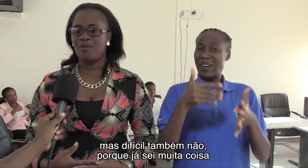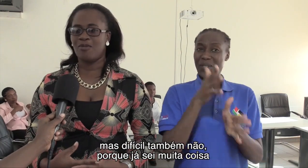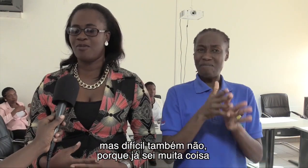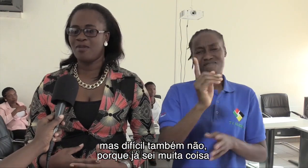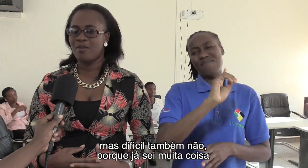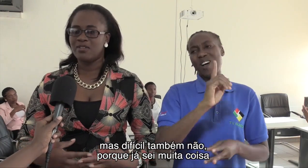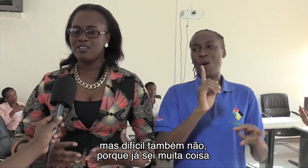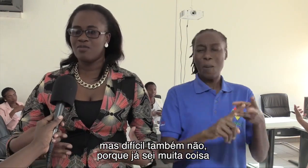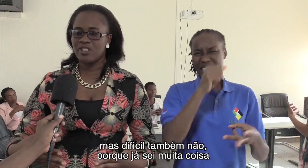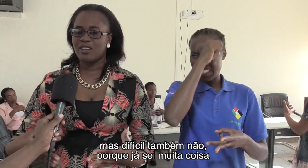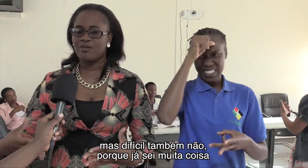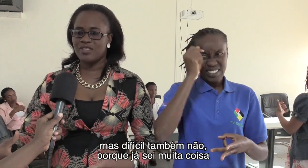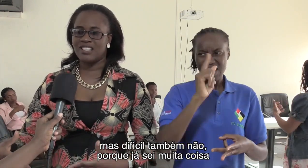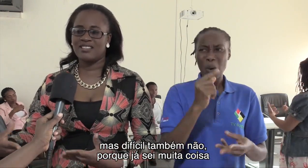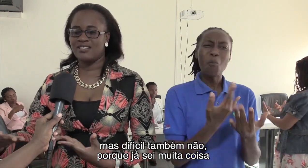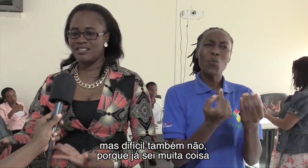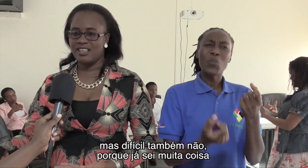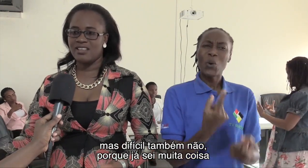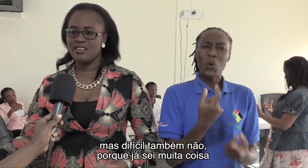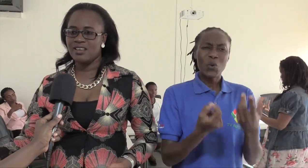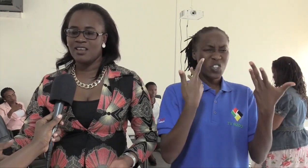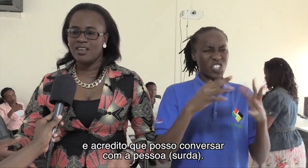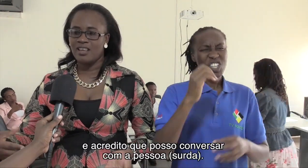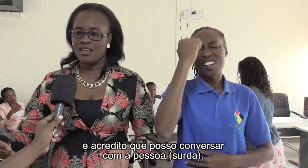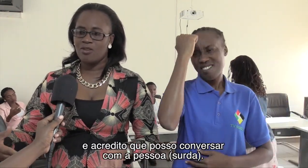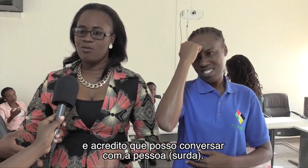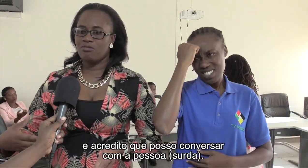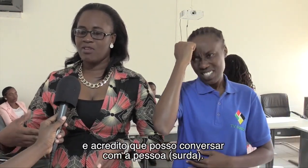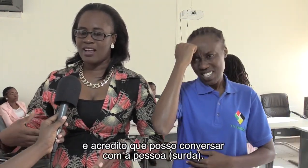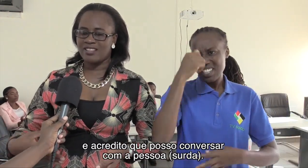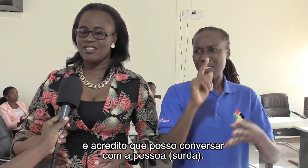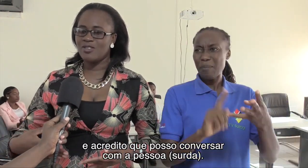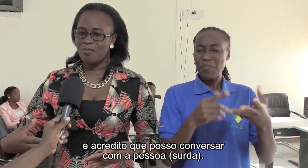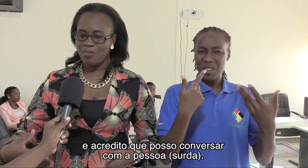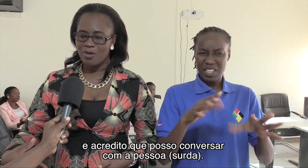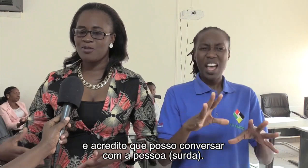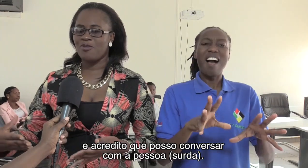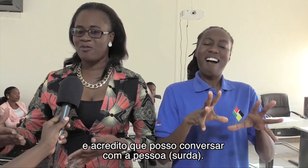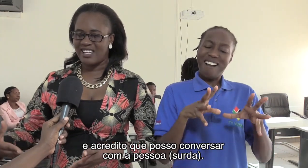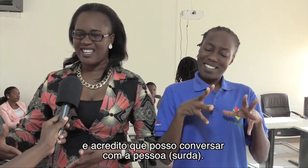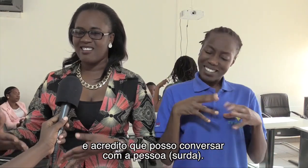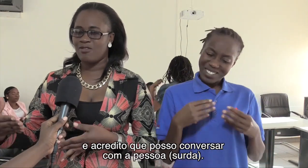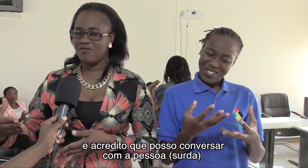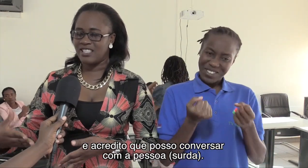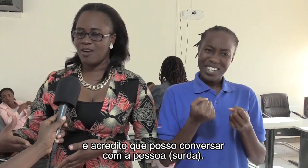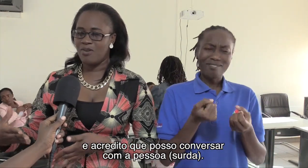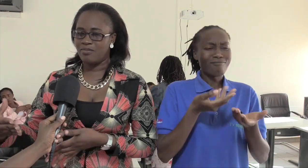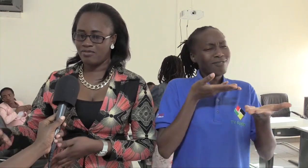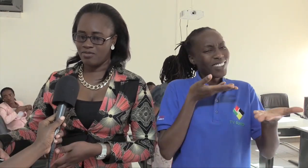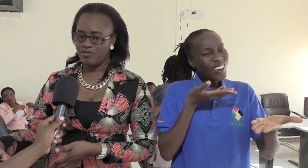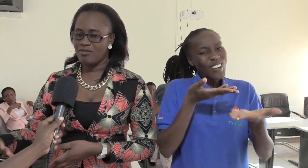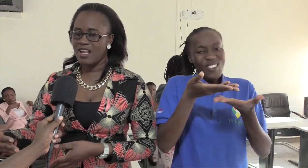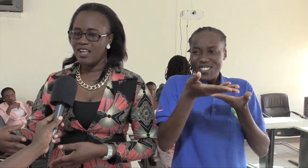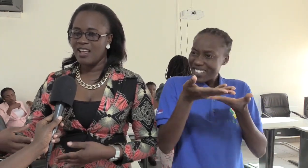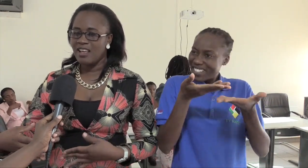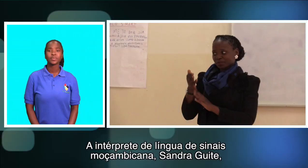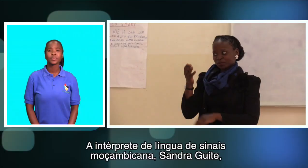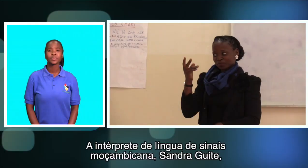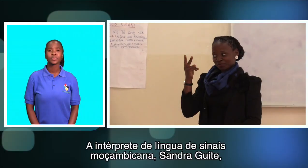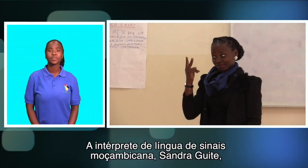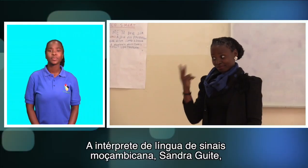também não Porque muita coisa já sei E eu acredito que posso conversar com a pessoa